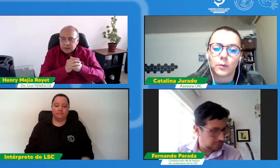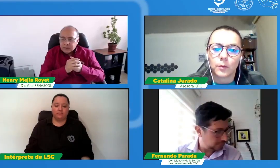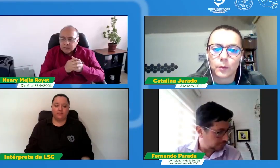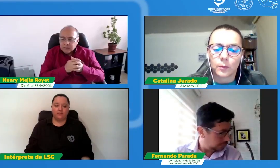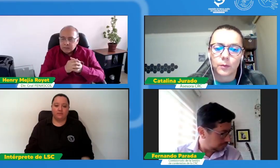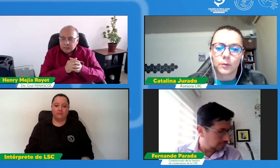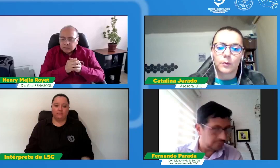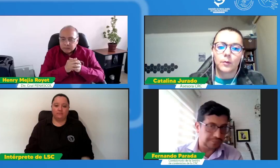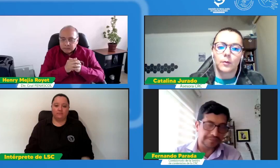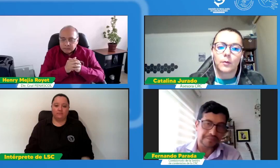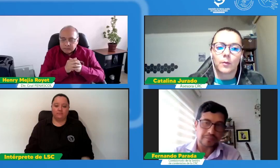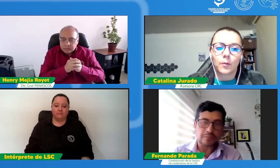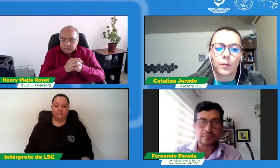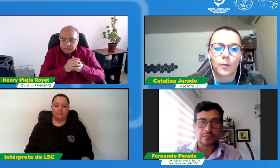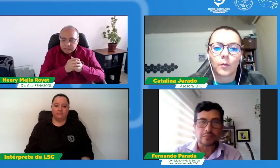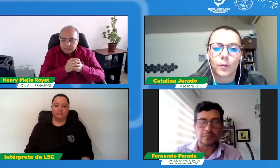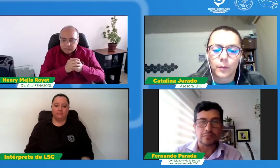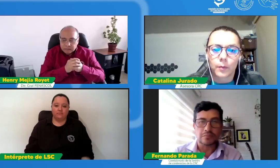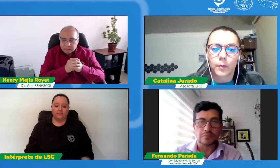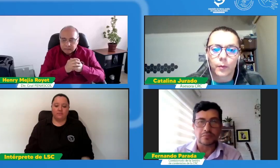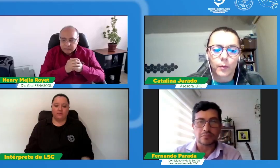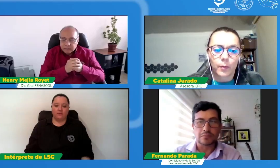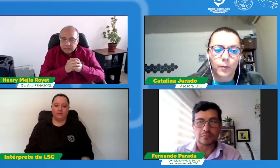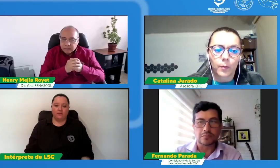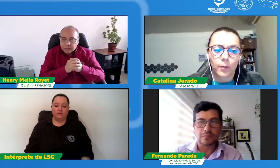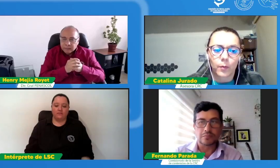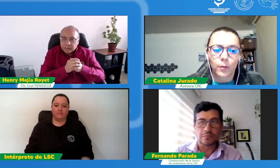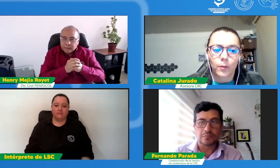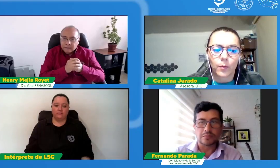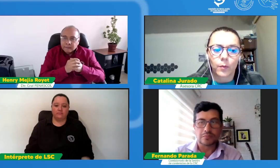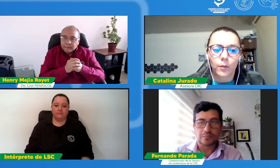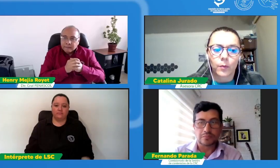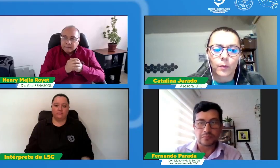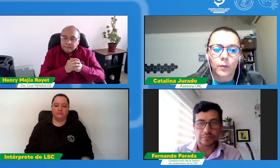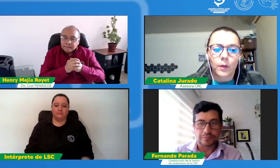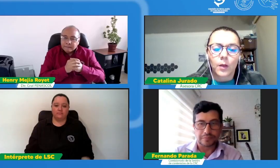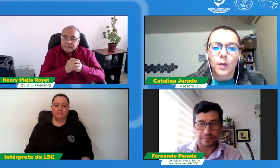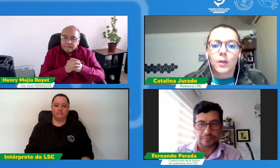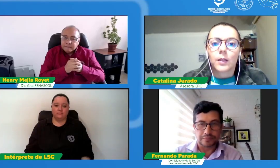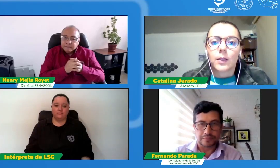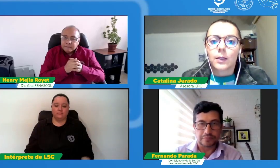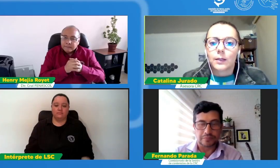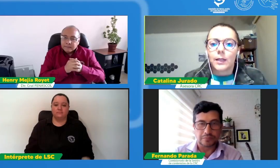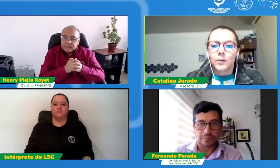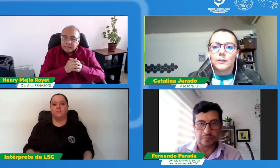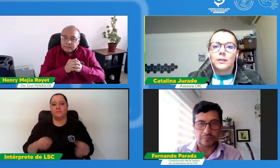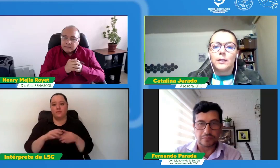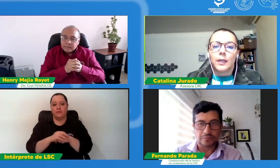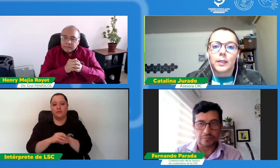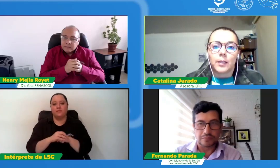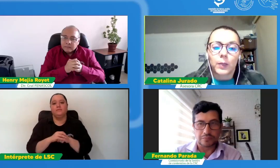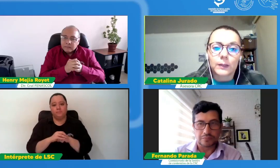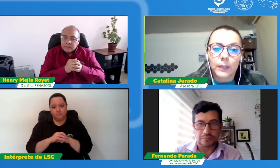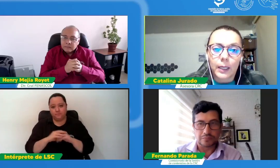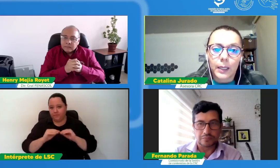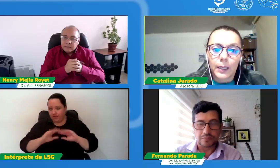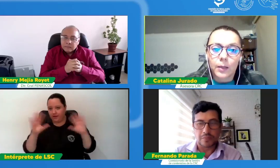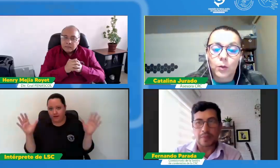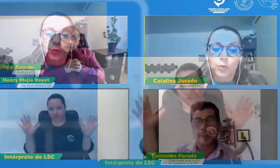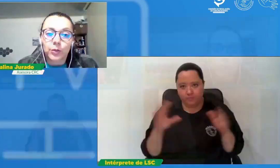nuestro apoyo como aliados cuéntenos un poco sobre esto claro que sí Henry pues nosotros